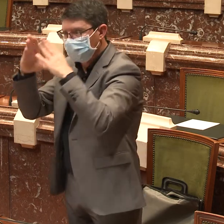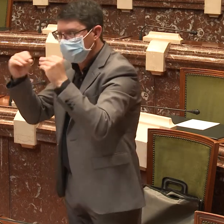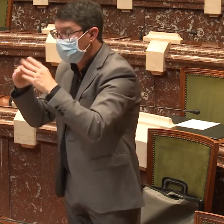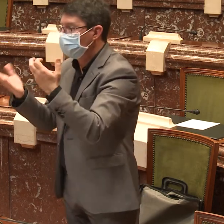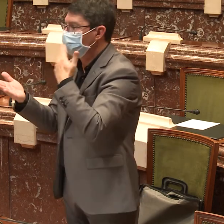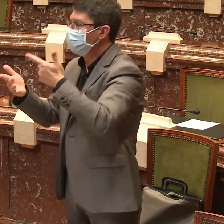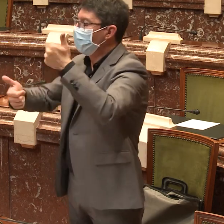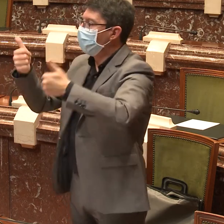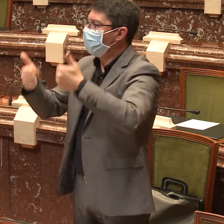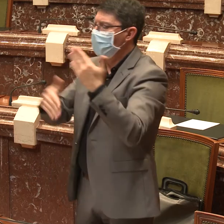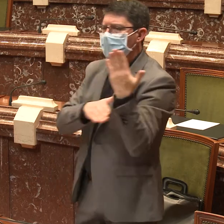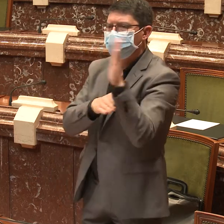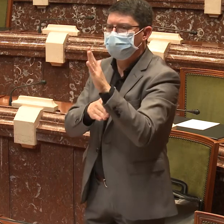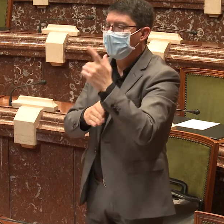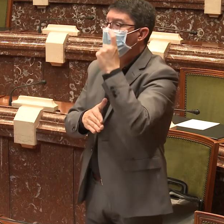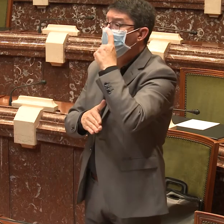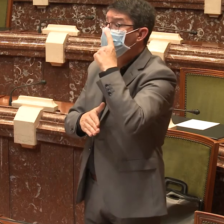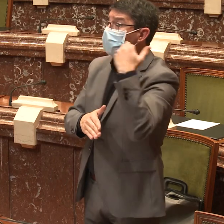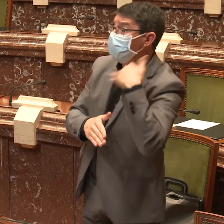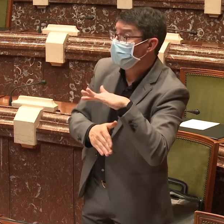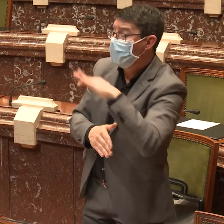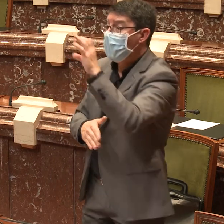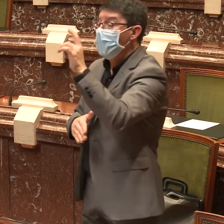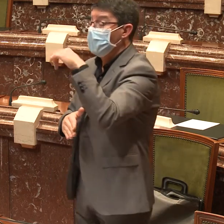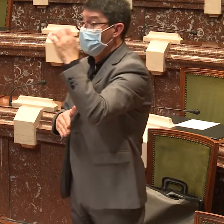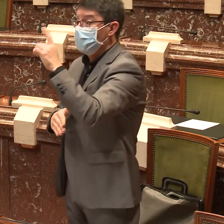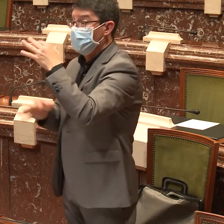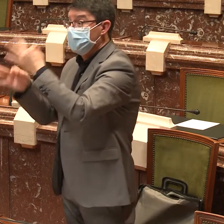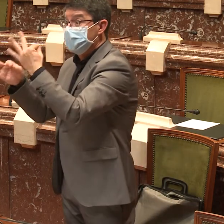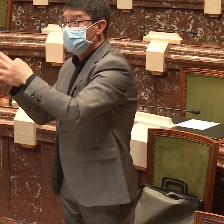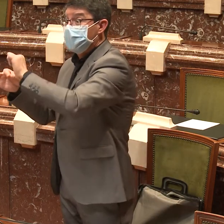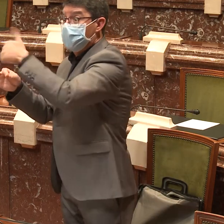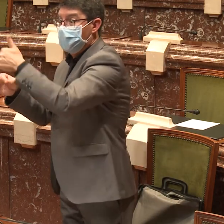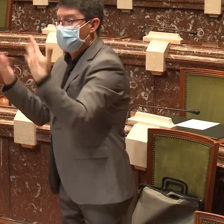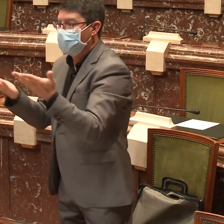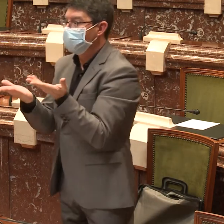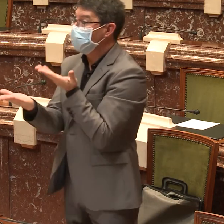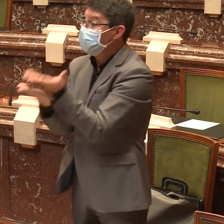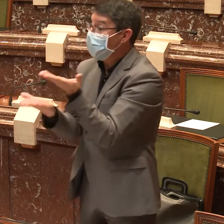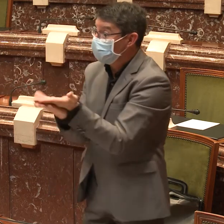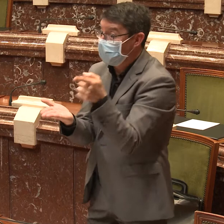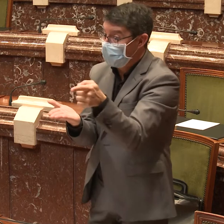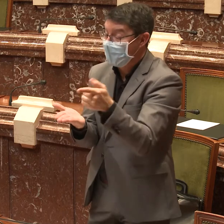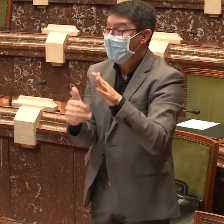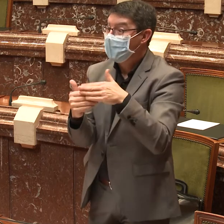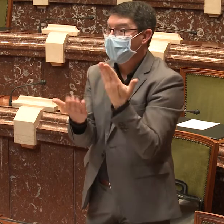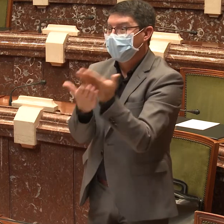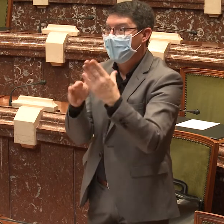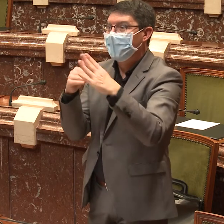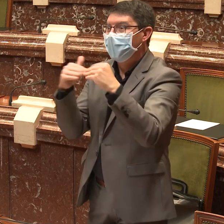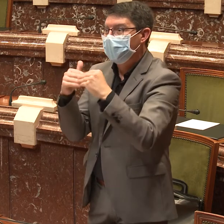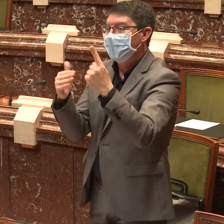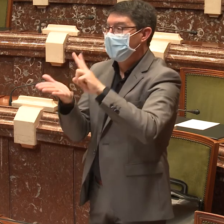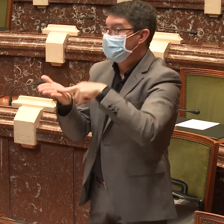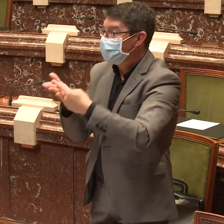Por ejemplo, en la universidad, si hay un examen donde en junio se ha suspendido y hay que presentarse en septiembre,